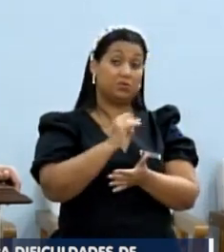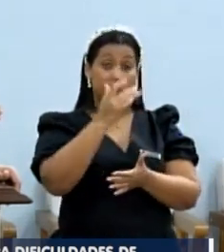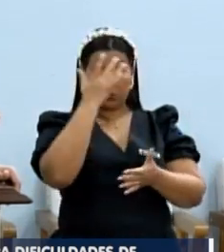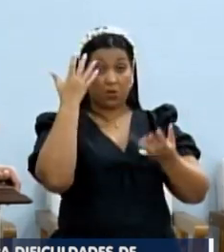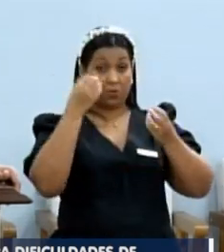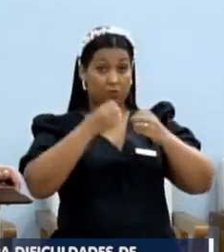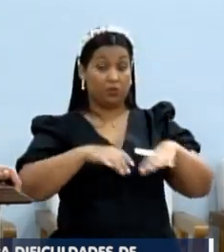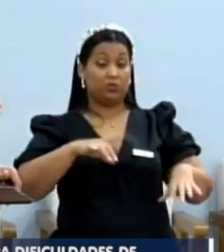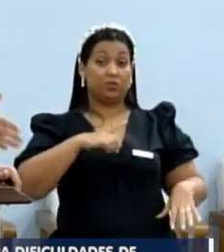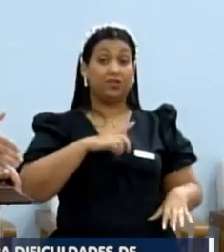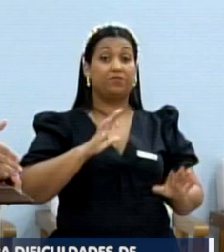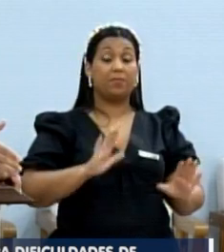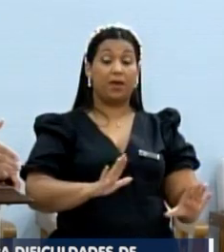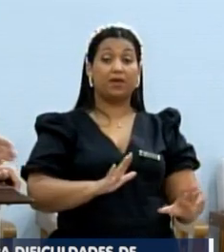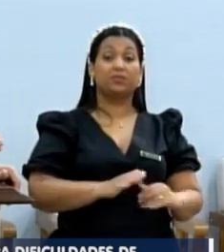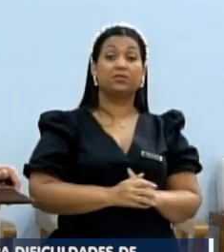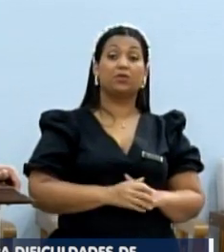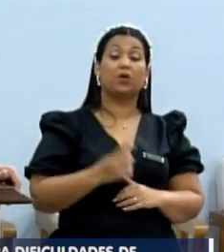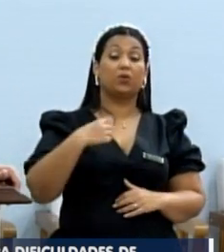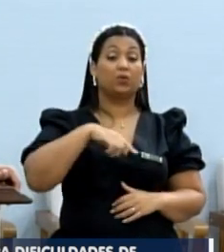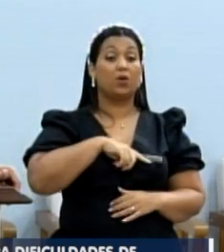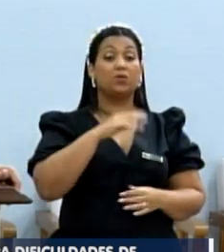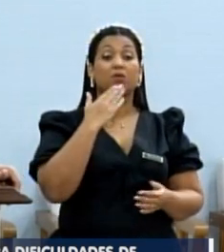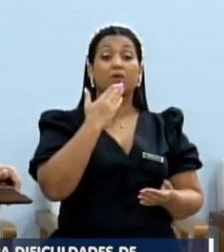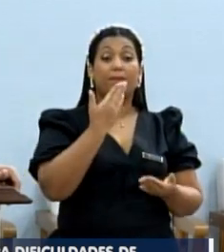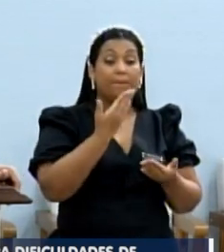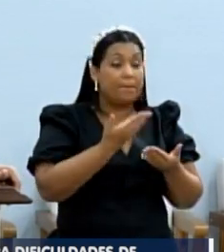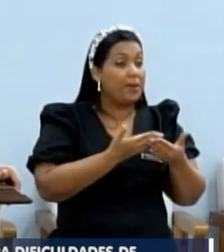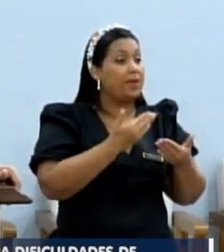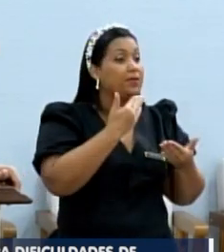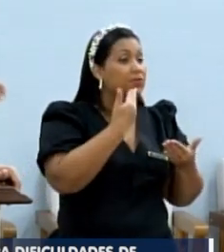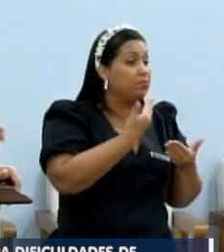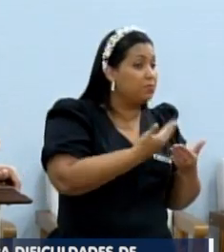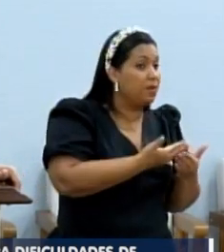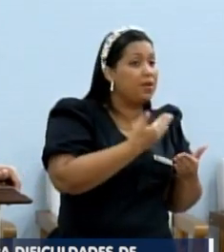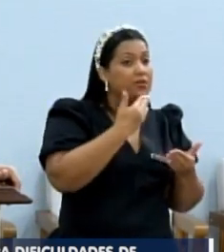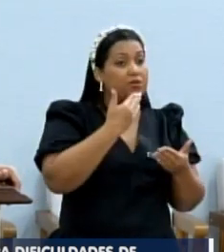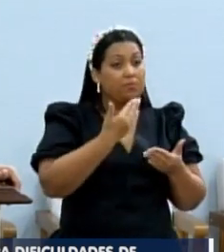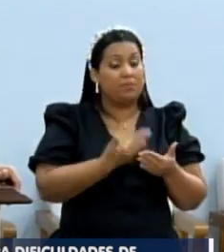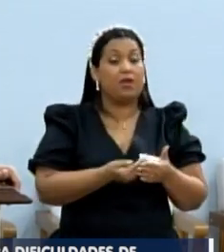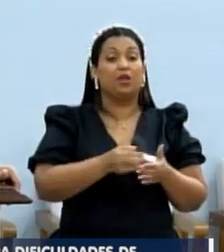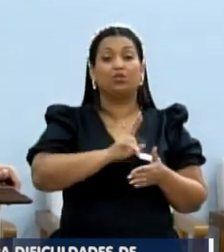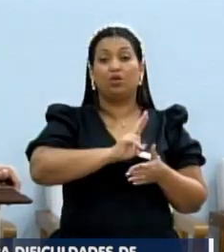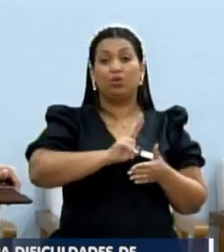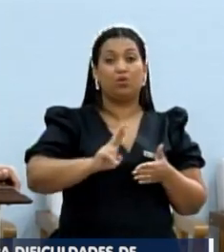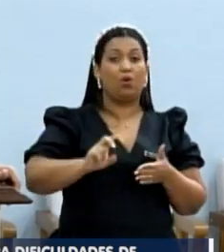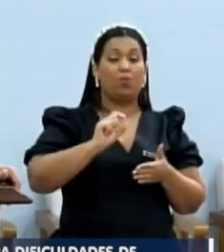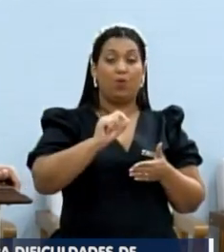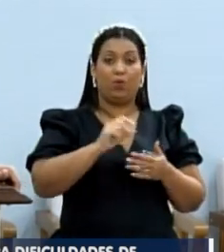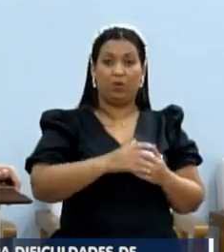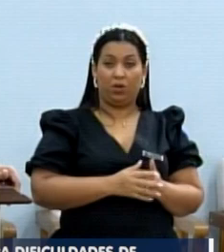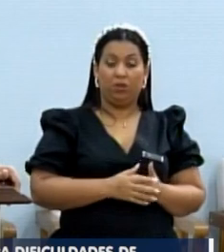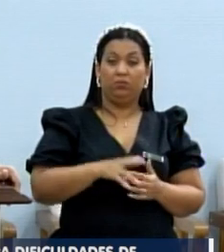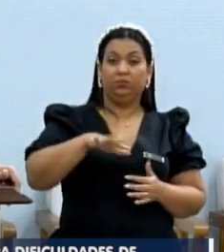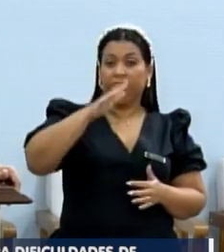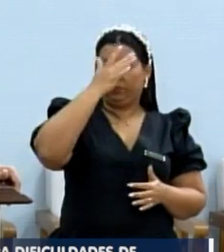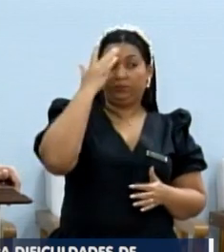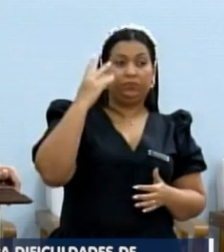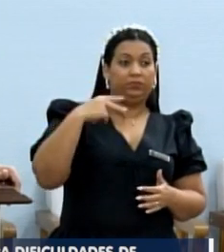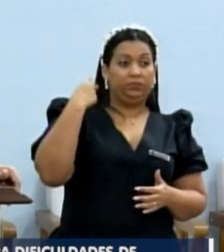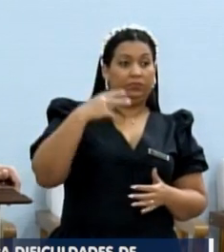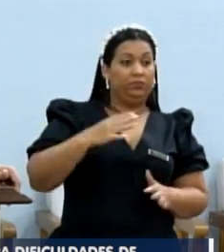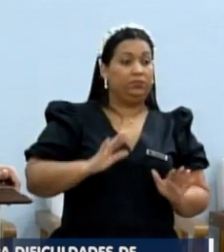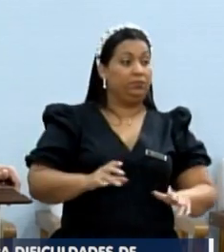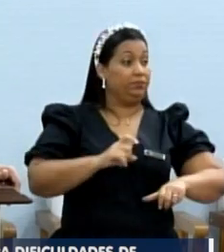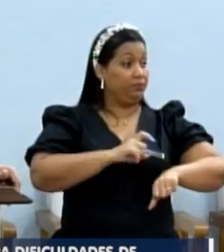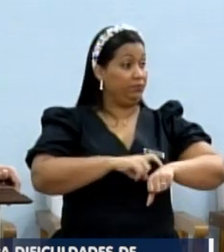Mas, quando a gente pede, a gente exige em nome dos moradores, a gente vai lá, bate pesado, mas na